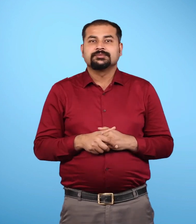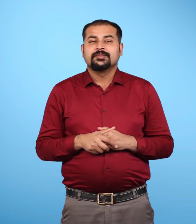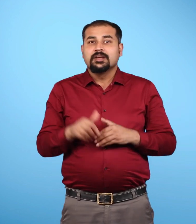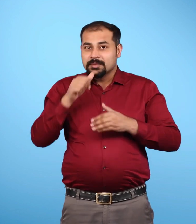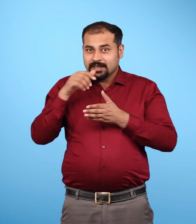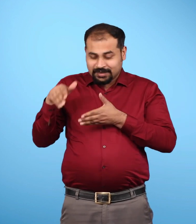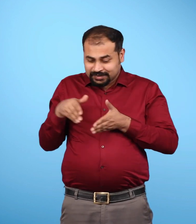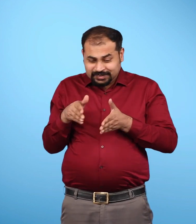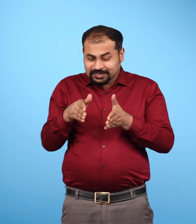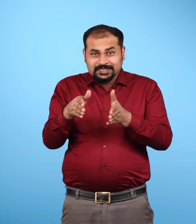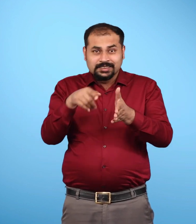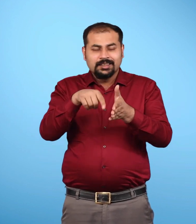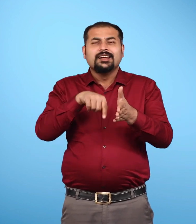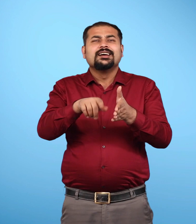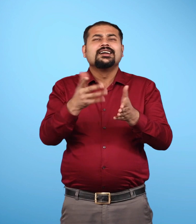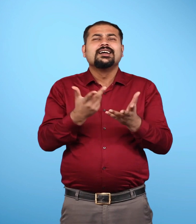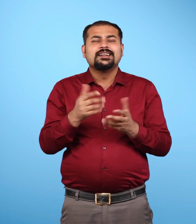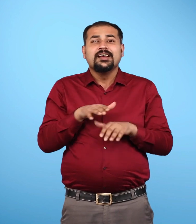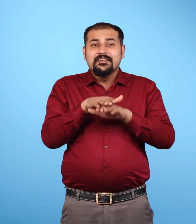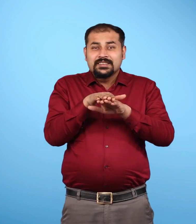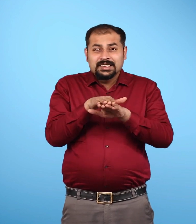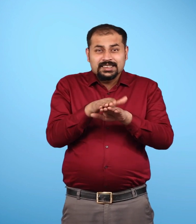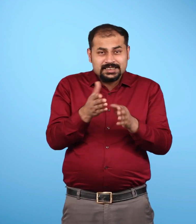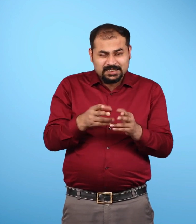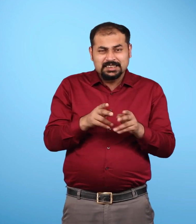इस नदी में कई जलिय जीव रहते हैं